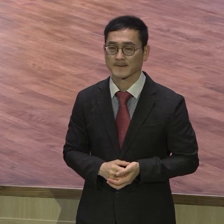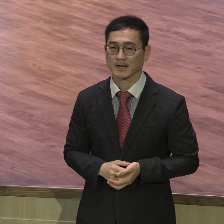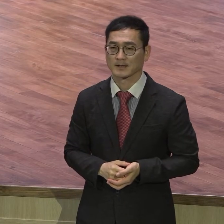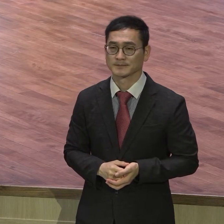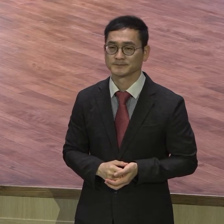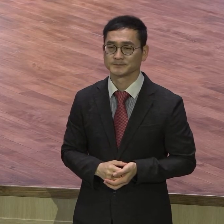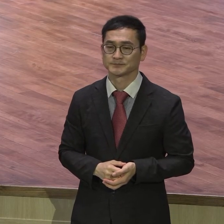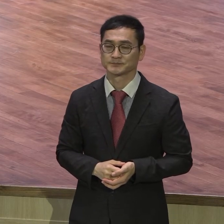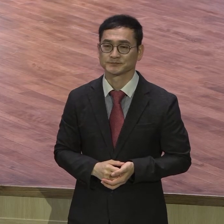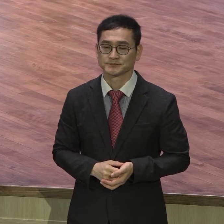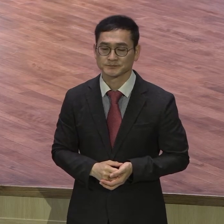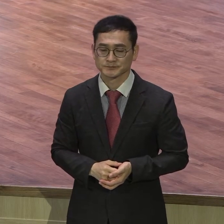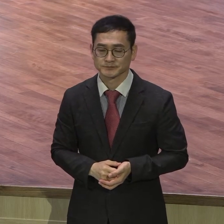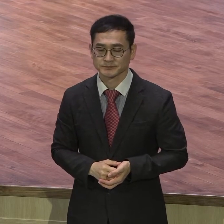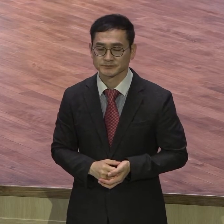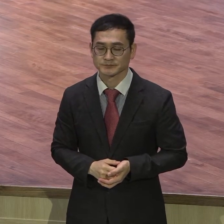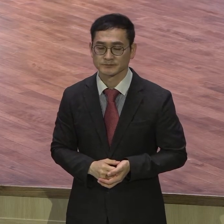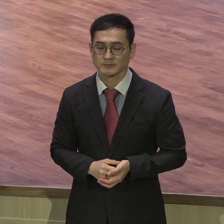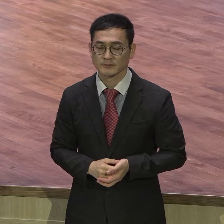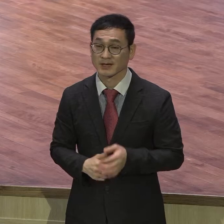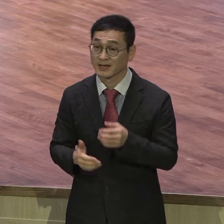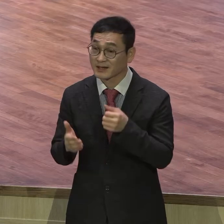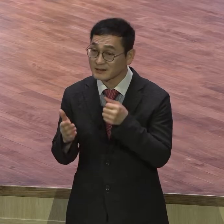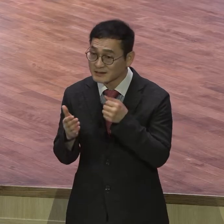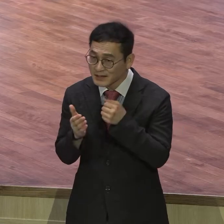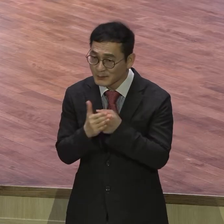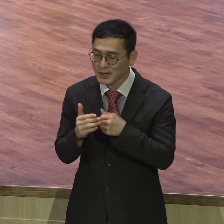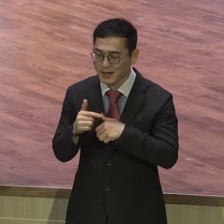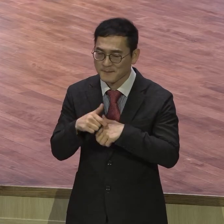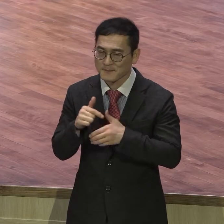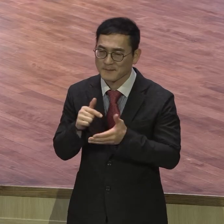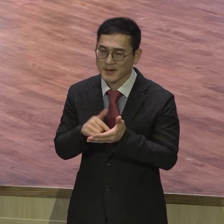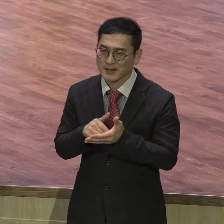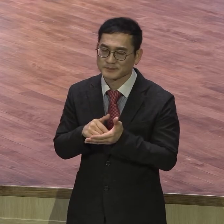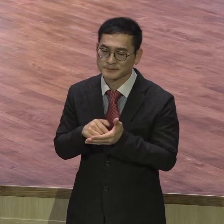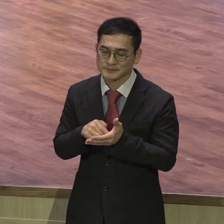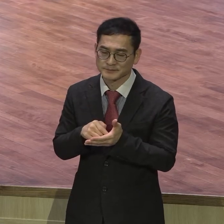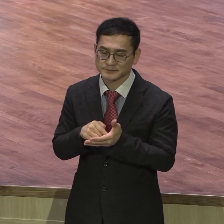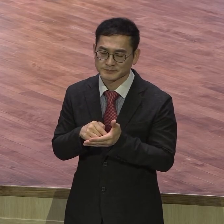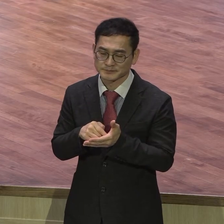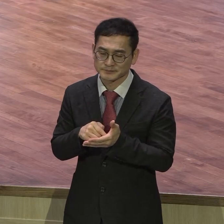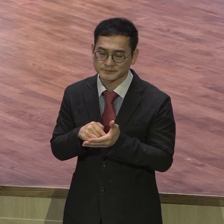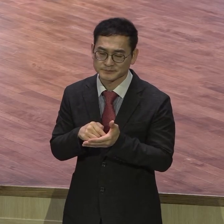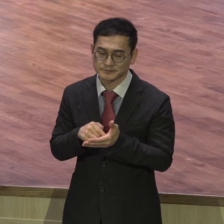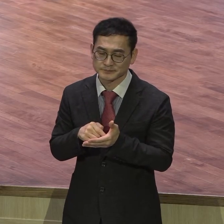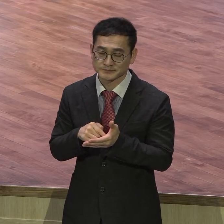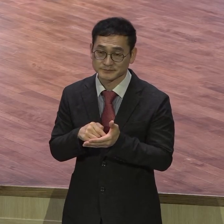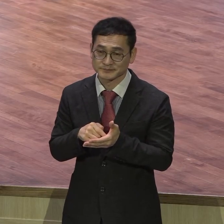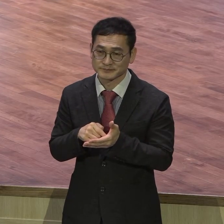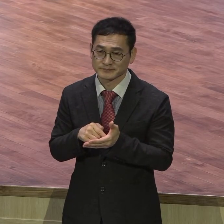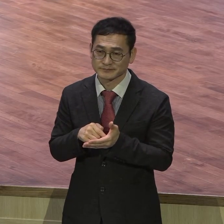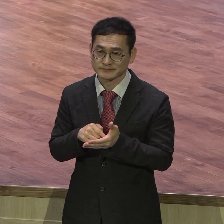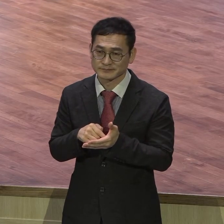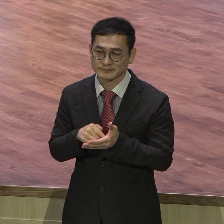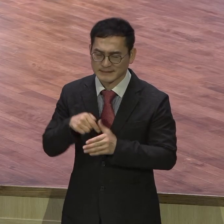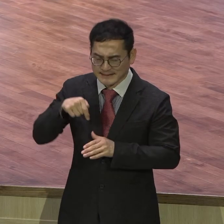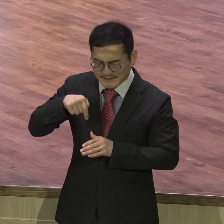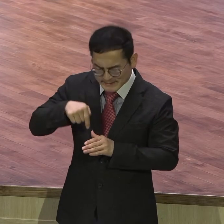때문에 더더욱 가슴을 가지고 가난에 입성할 후대들에게 주시는 메시지.